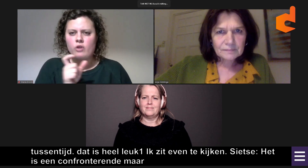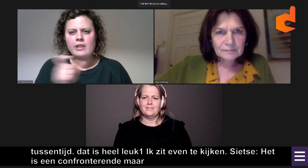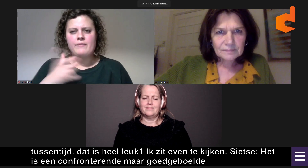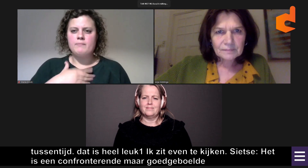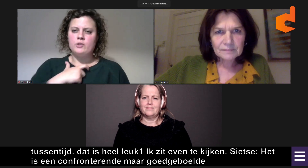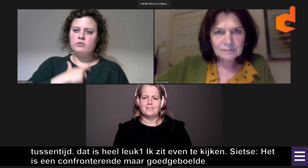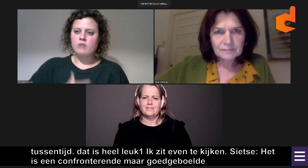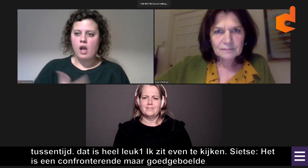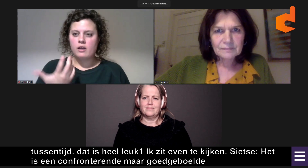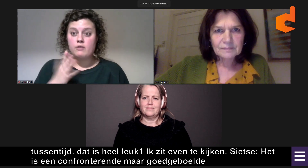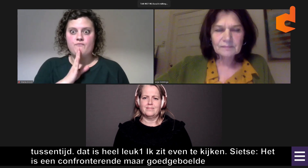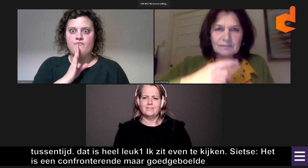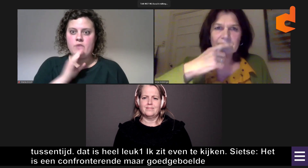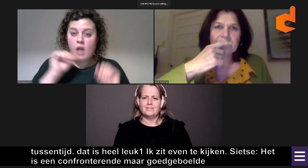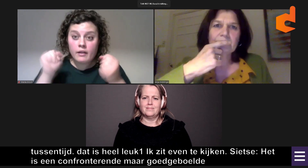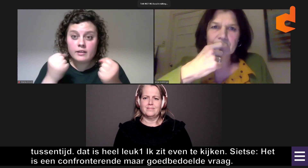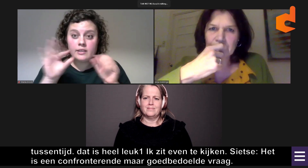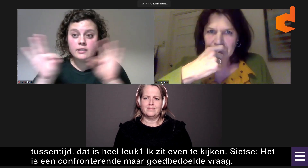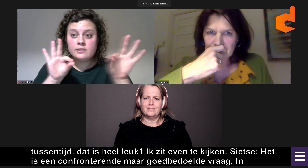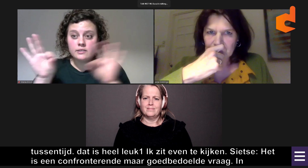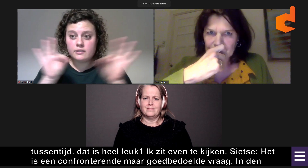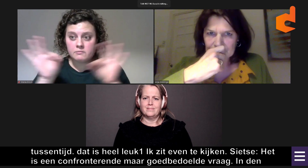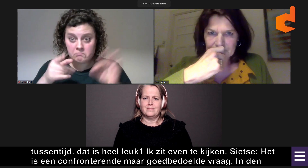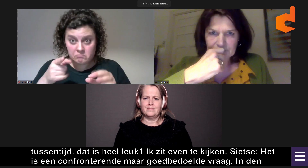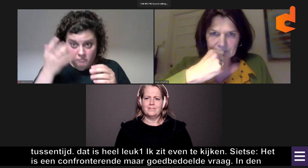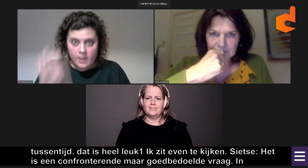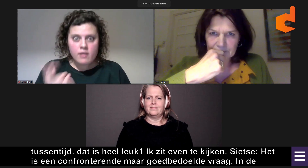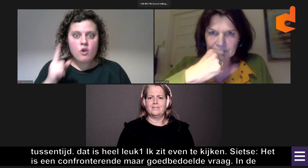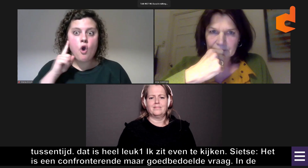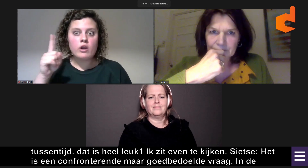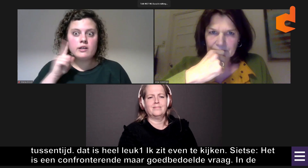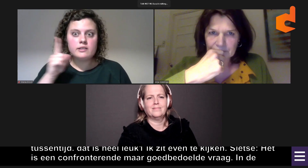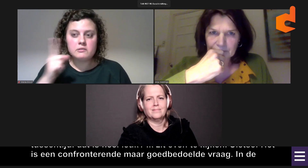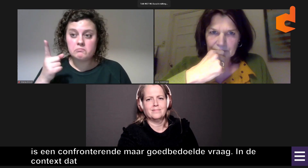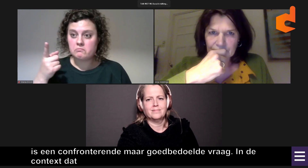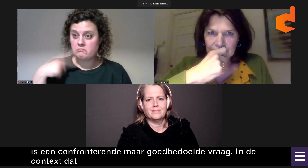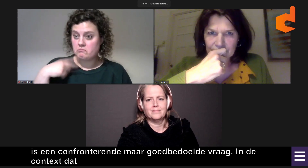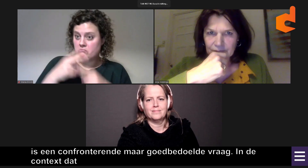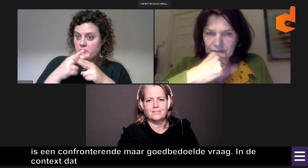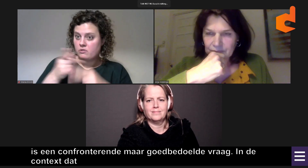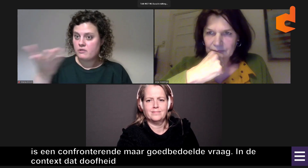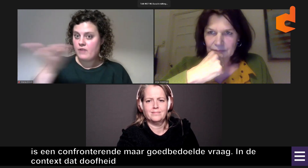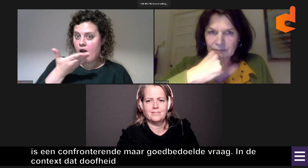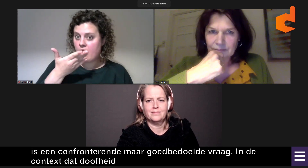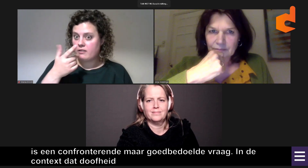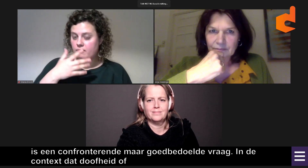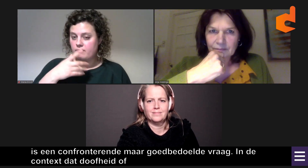In de context van dat doofheid, slechtholendheid onderdeel is van je persona, als je kan kiezen, zou je dan willen kunnen horen?